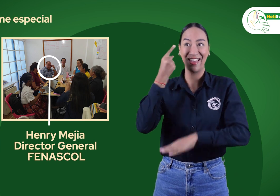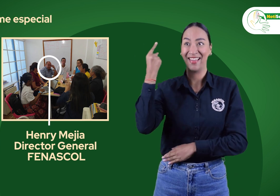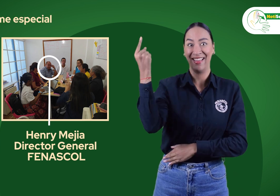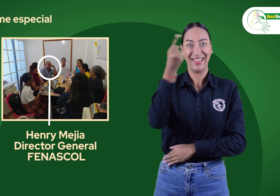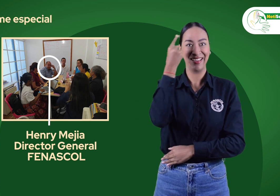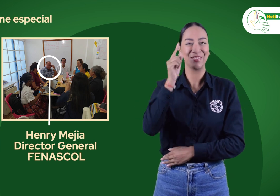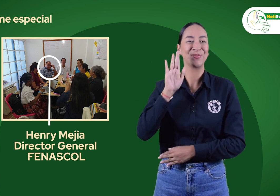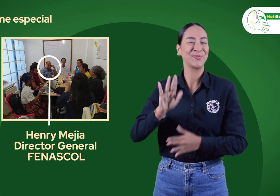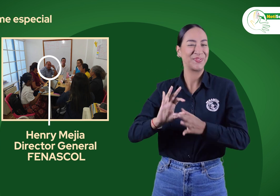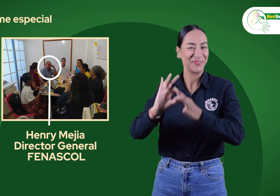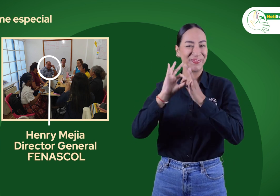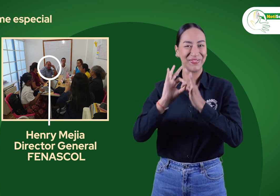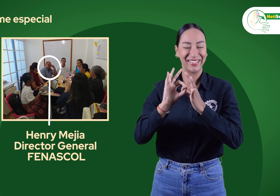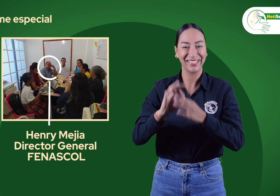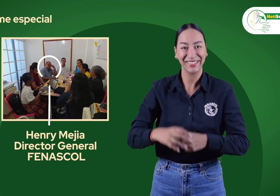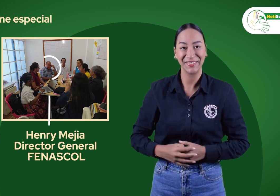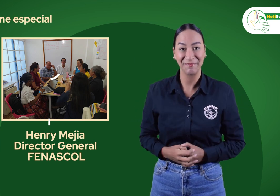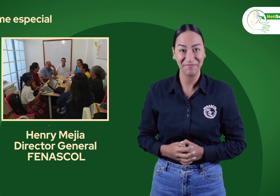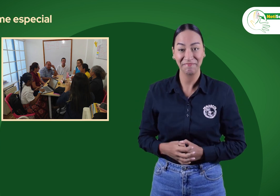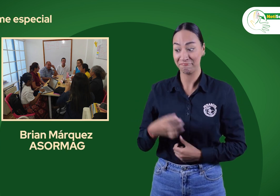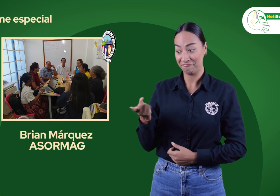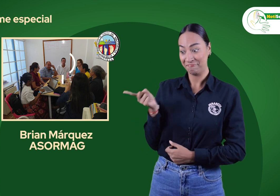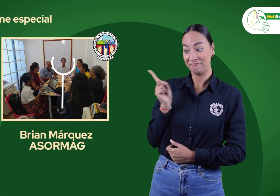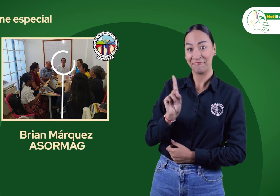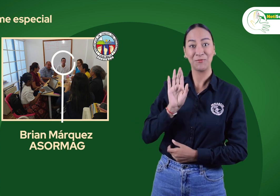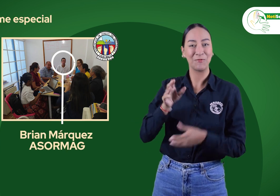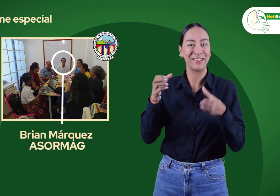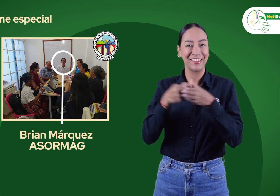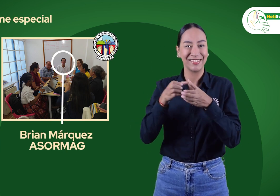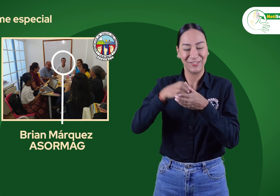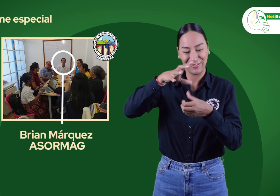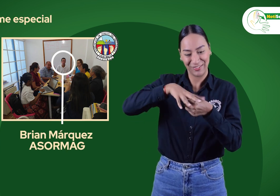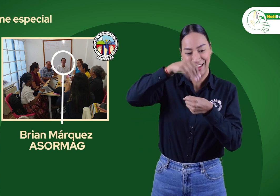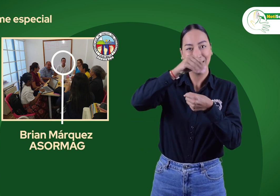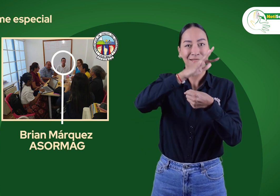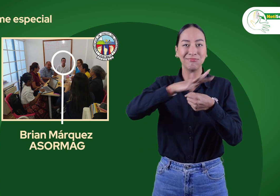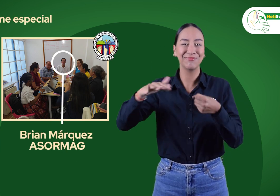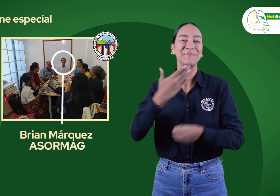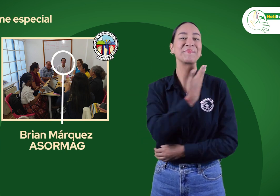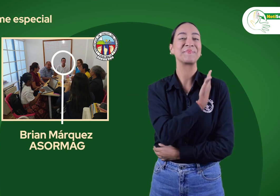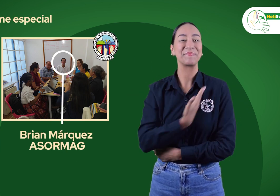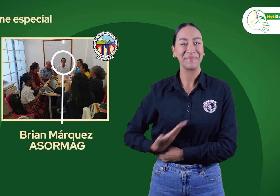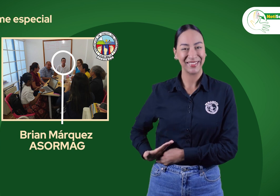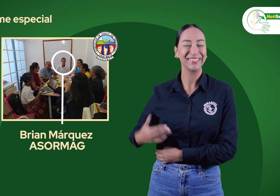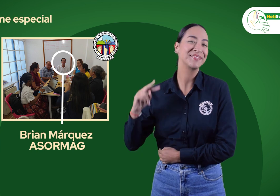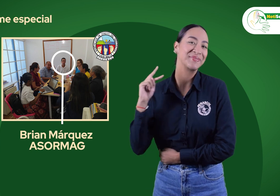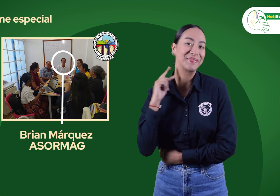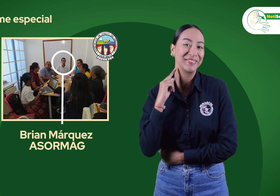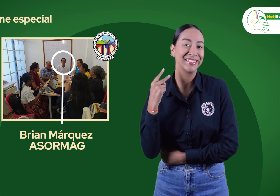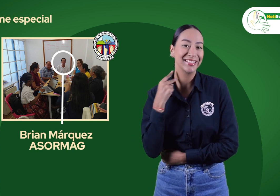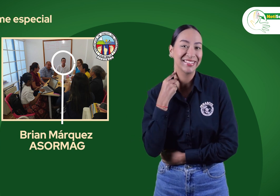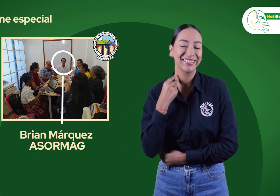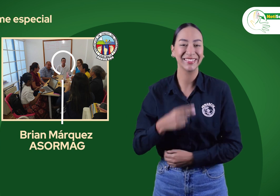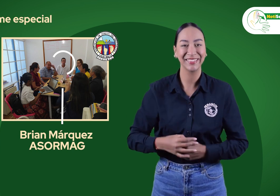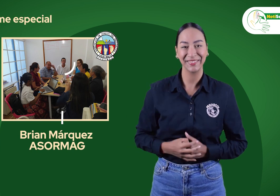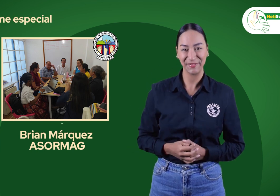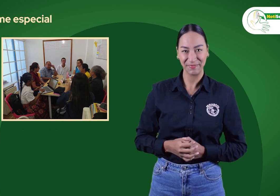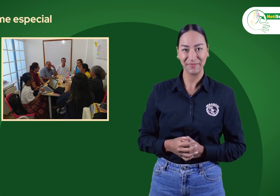compañía de Brian Márquez, presidente de la Asociación de Sordos de Magdalena a Sormac, y